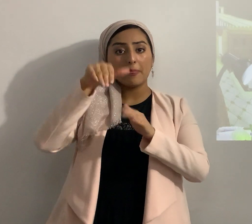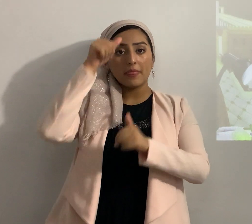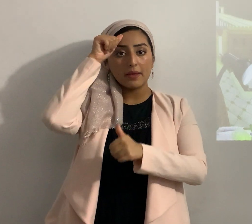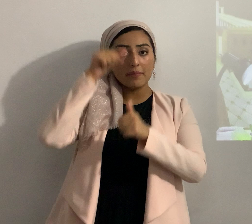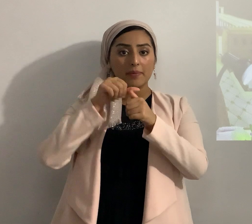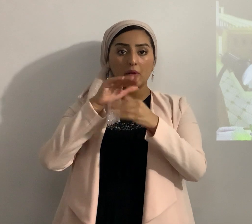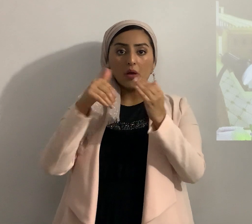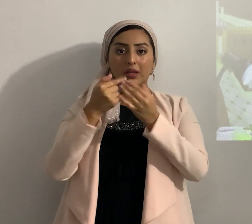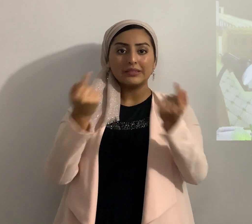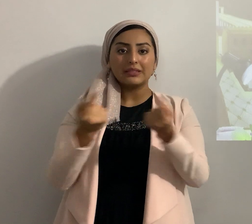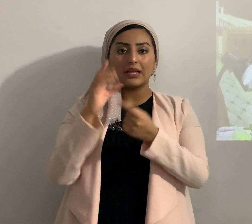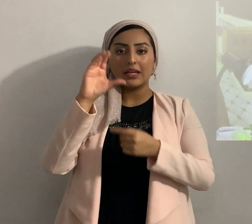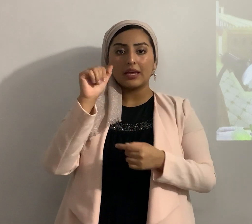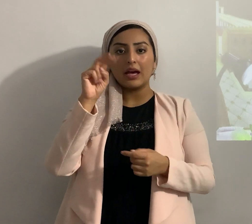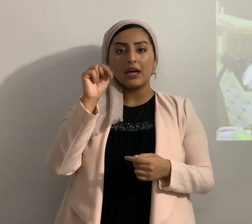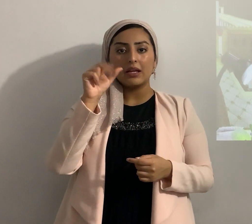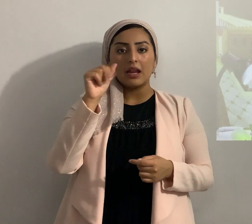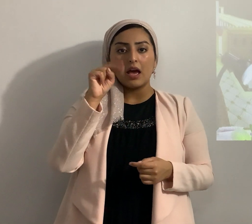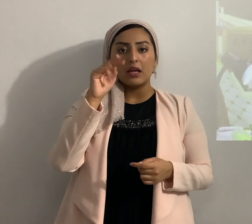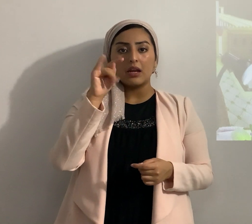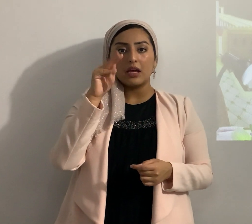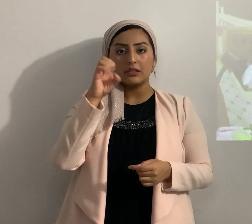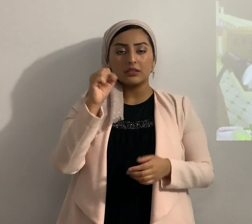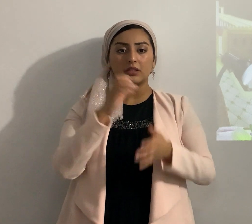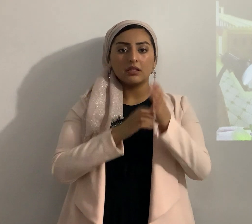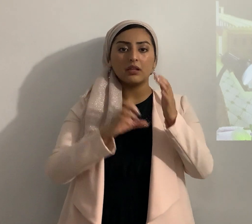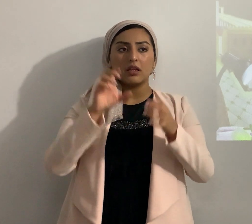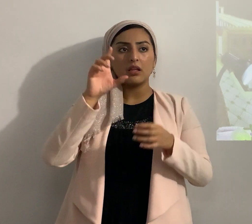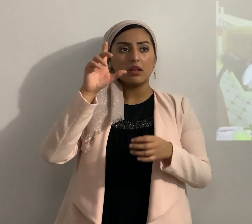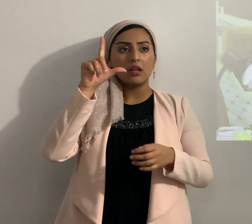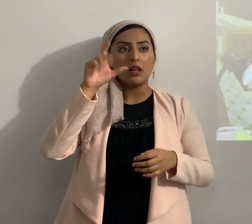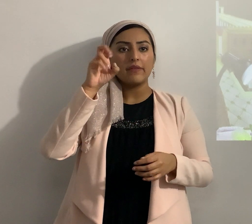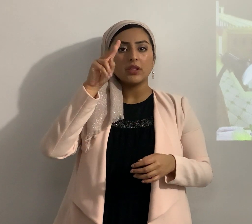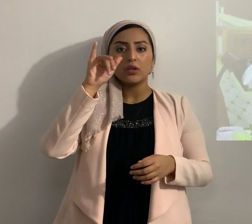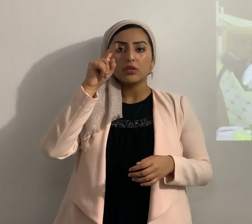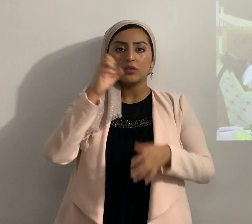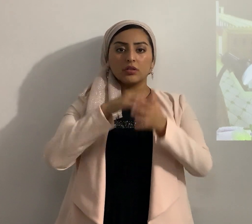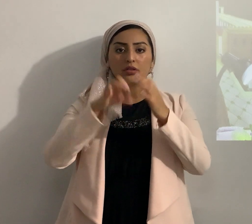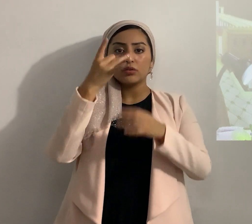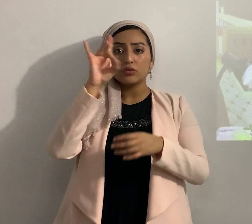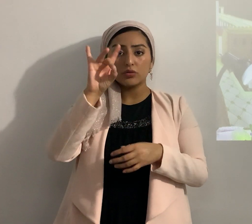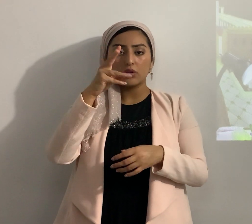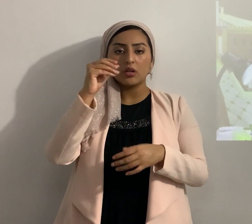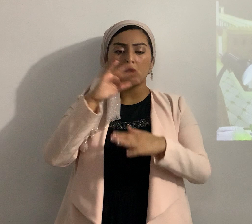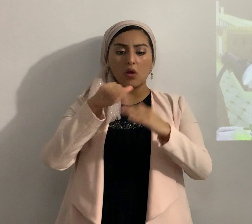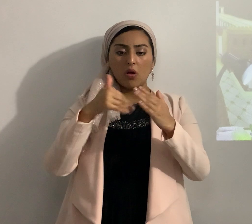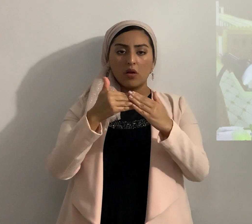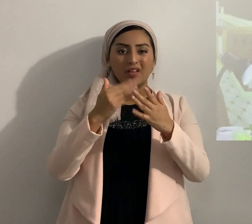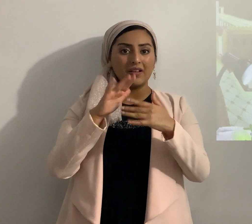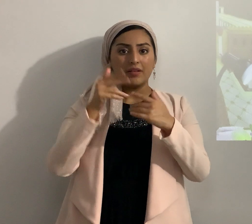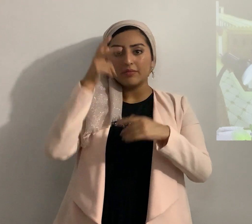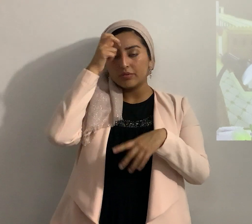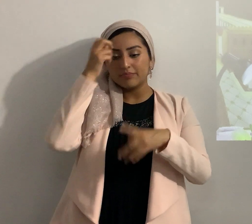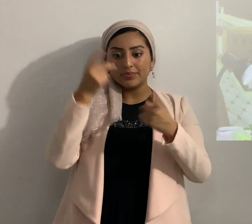pecados de los cananitas hermanos Levítico 18 etc y todo era satanismo puro pues